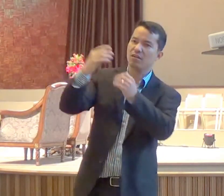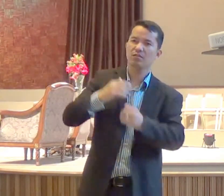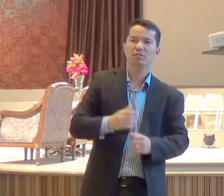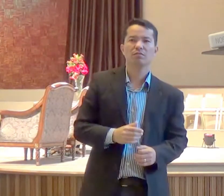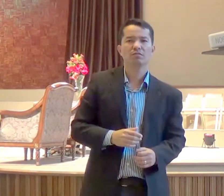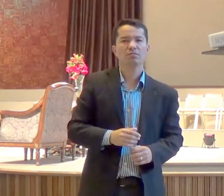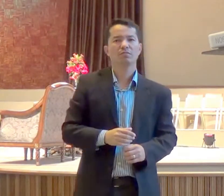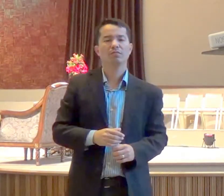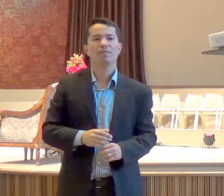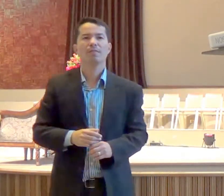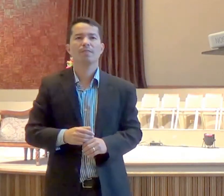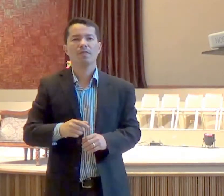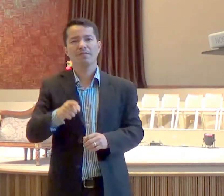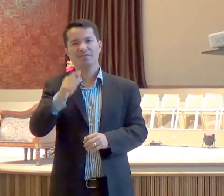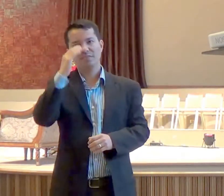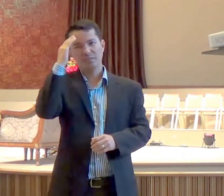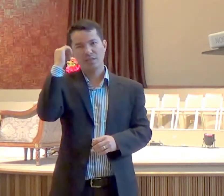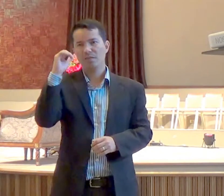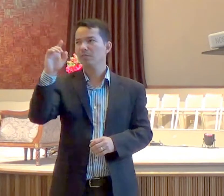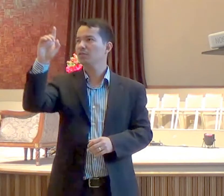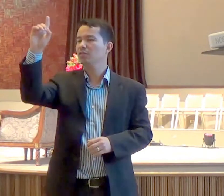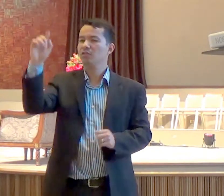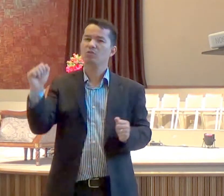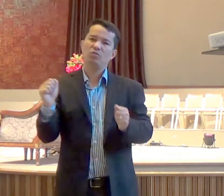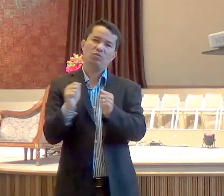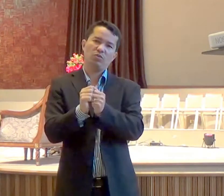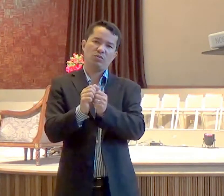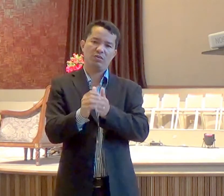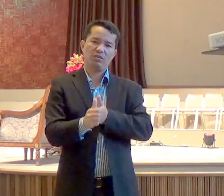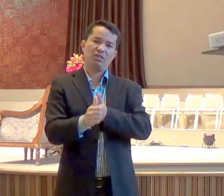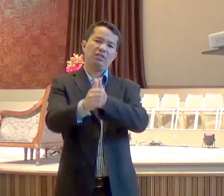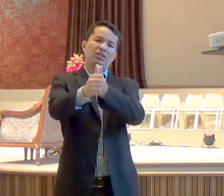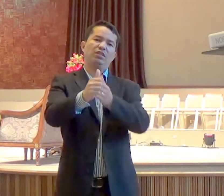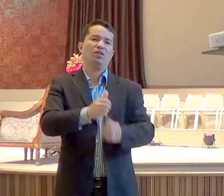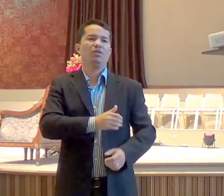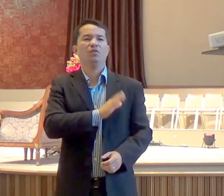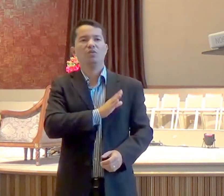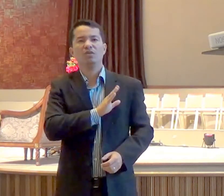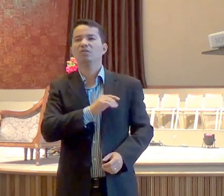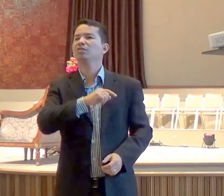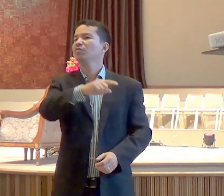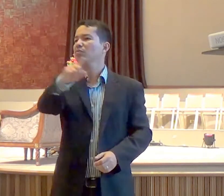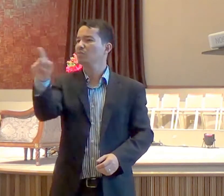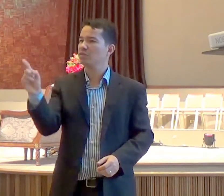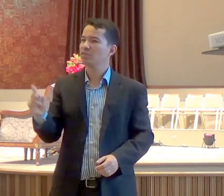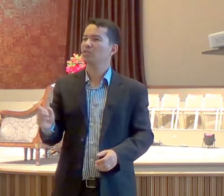Deixe que eu cuide, de converter os corações, vocês vão, e façam a vontade,